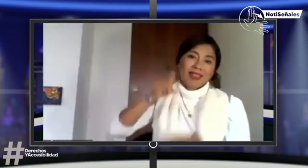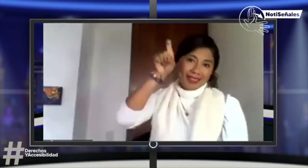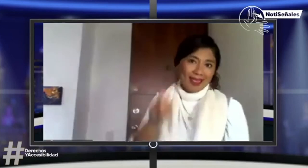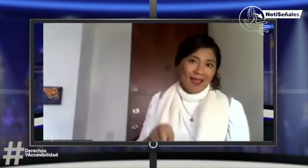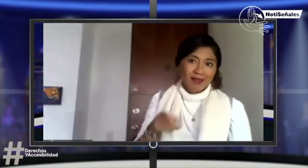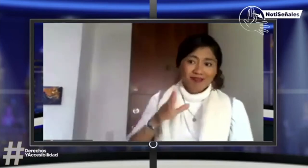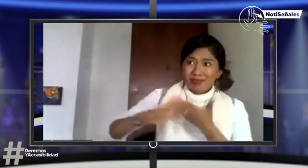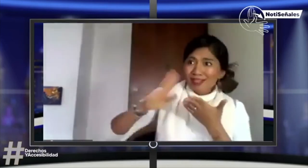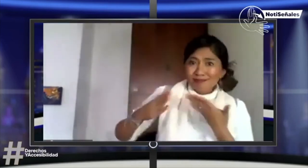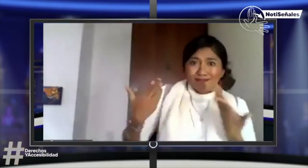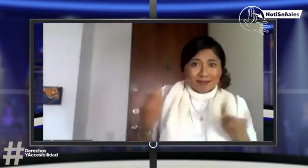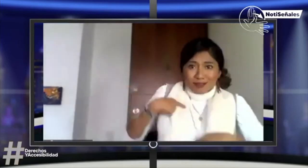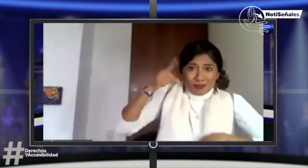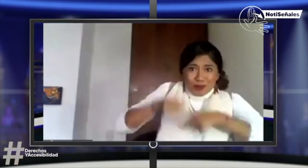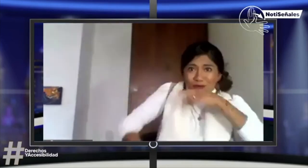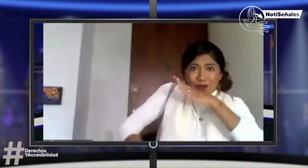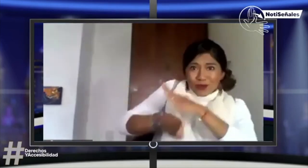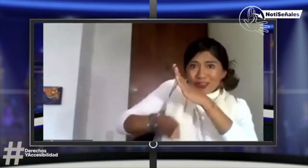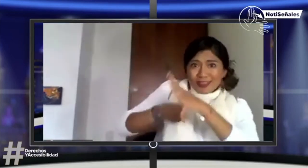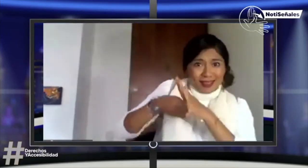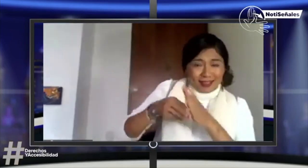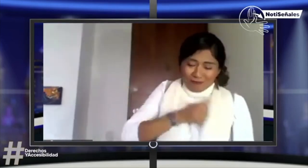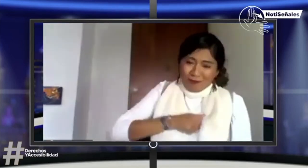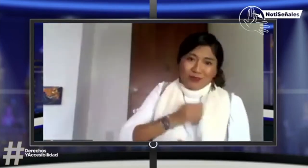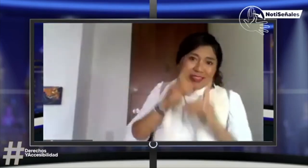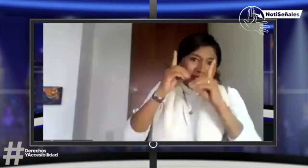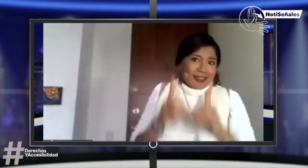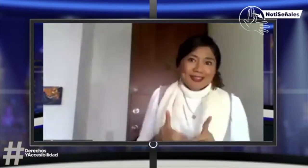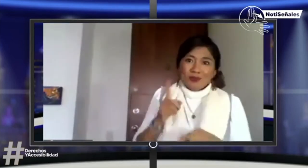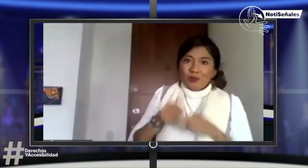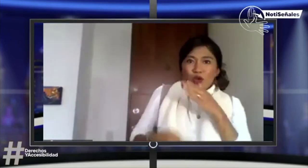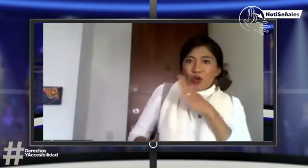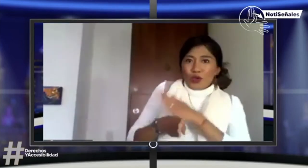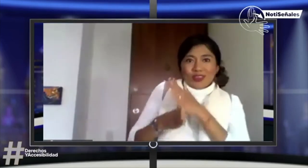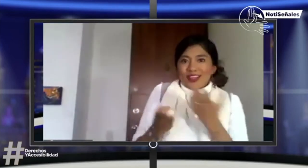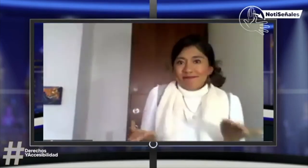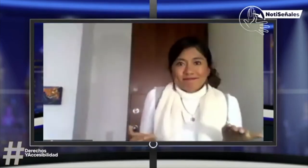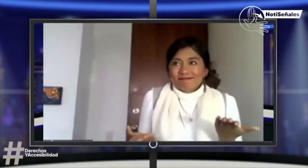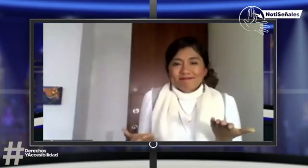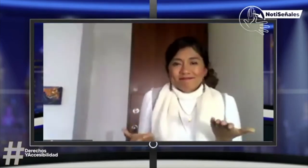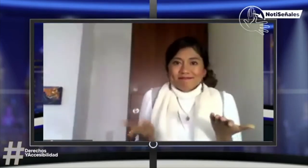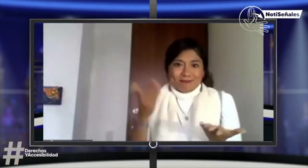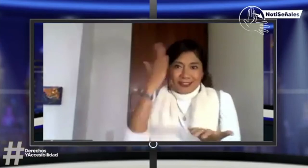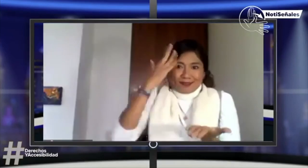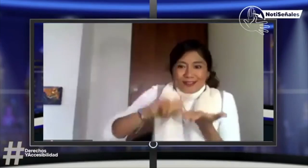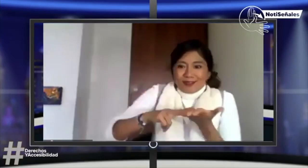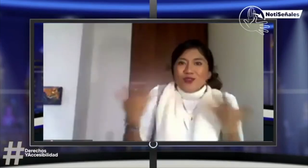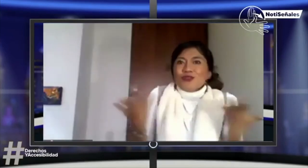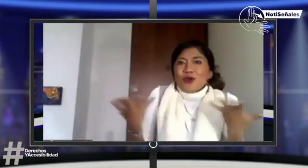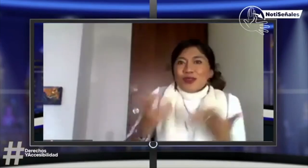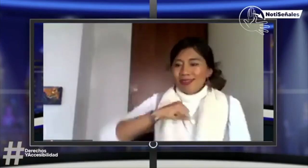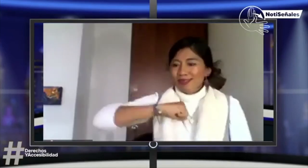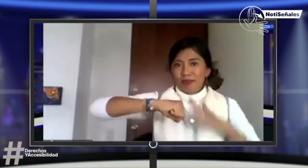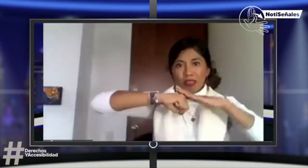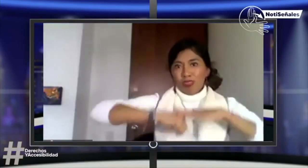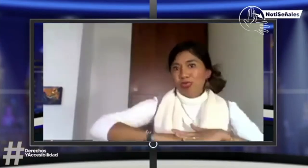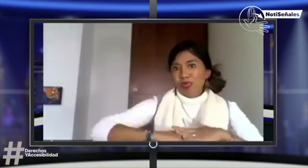allí. Iría obviamente con un intérprete y explicaría bien la situación y la decisión que voy a tomar, porque tengo